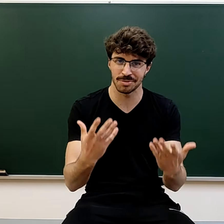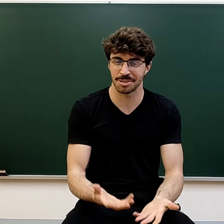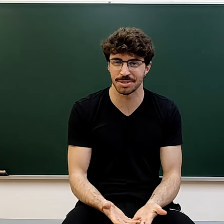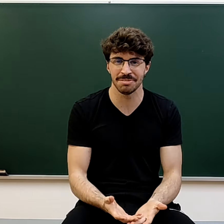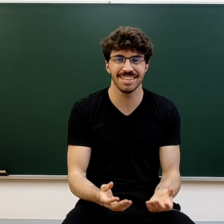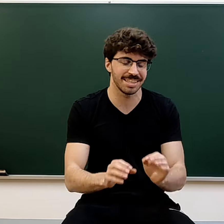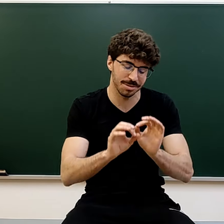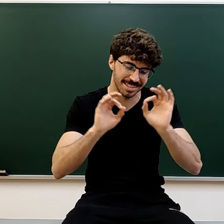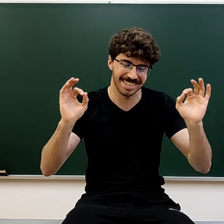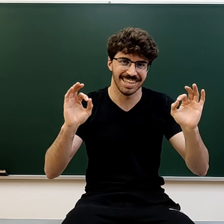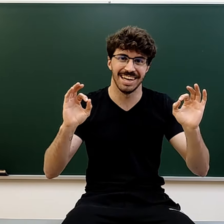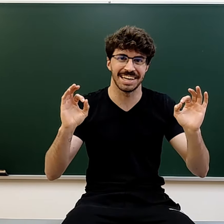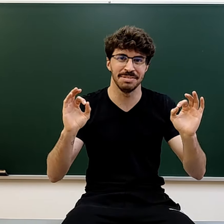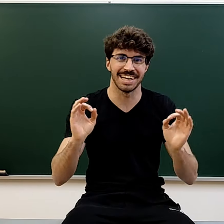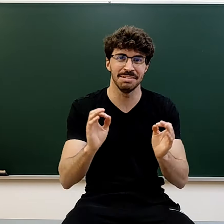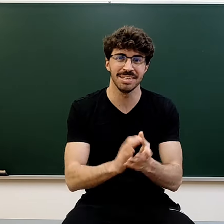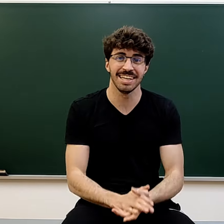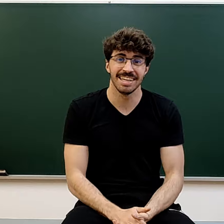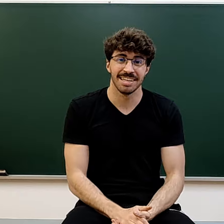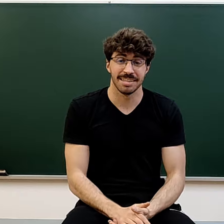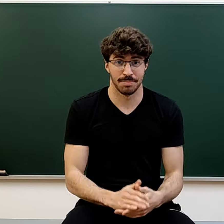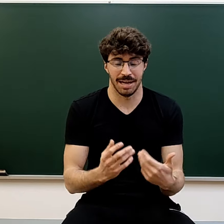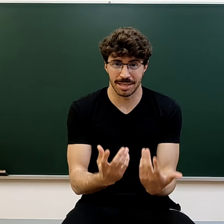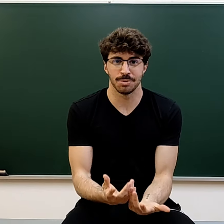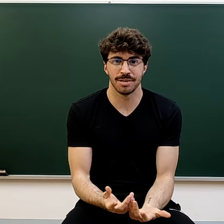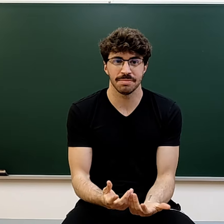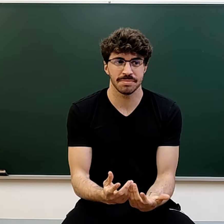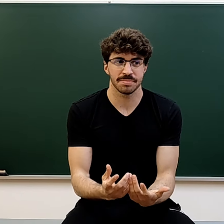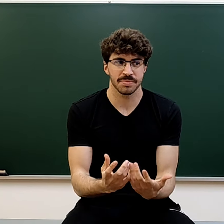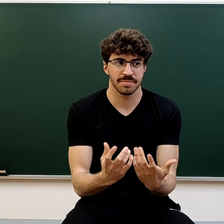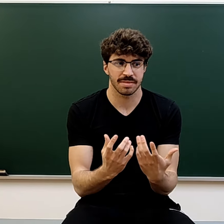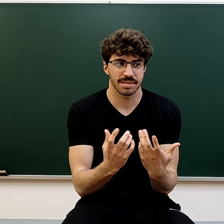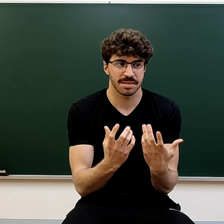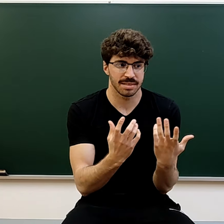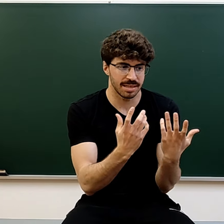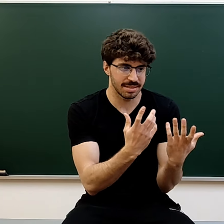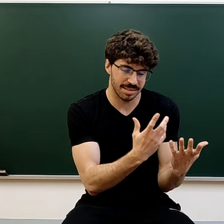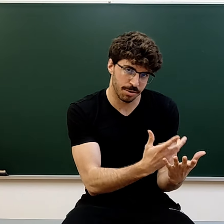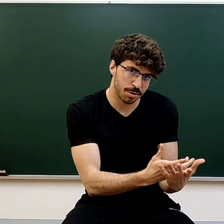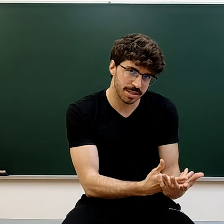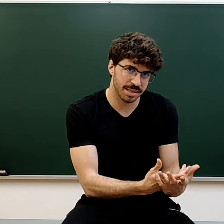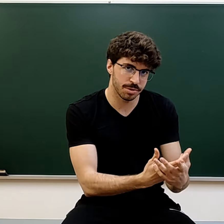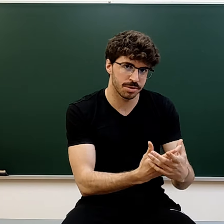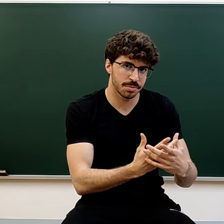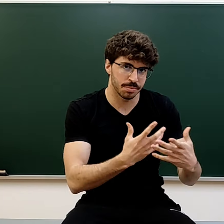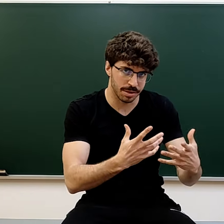esfuerzo posible, eso es la creme de la creme, aunque eso mola, si no lo conseguimos, bueno,